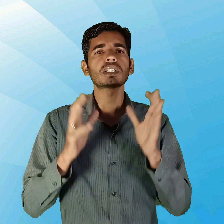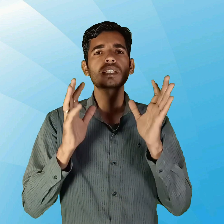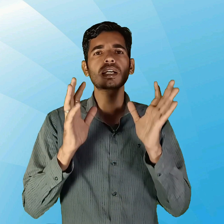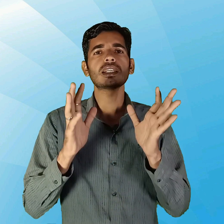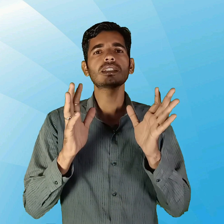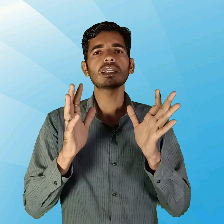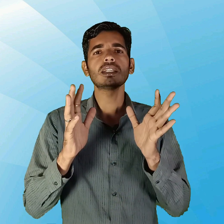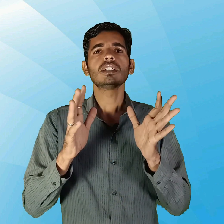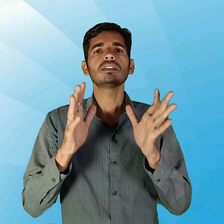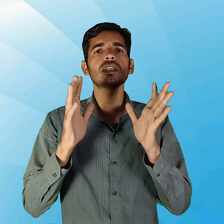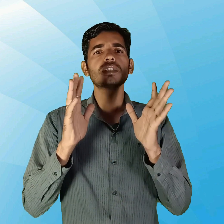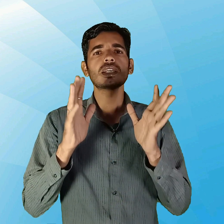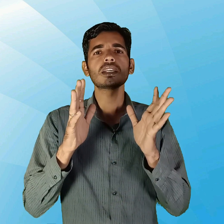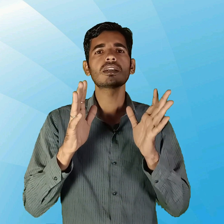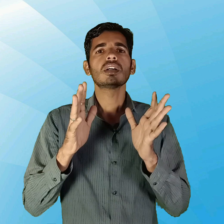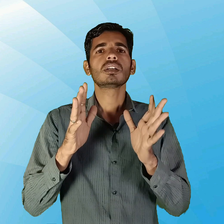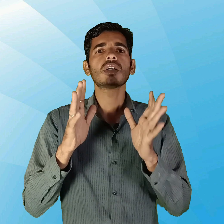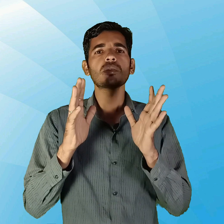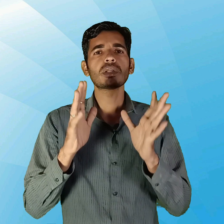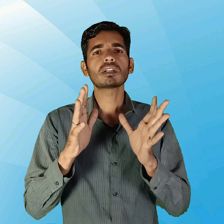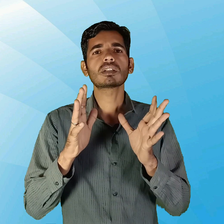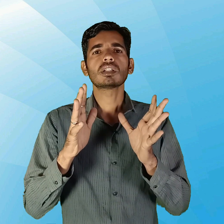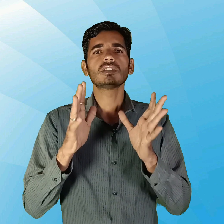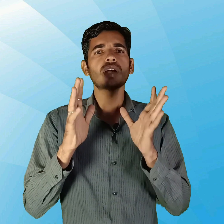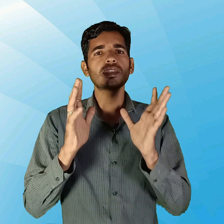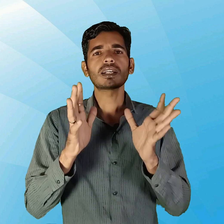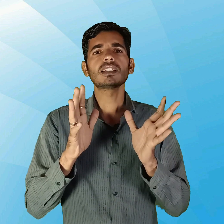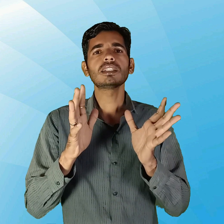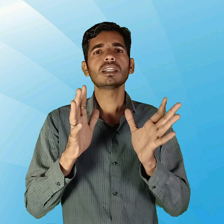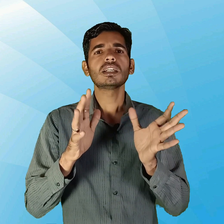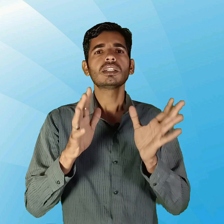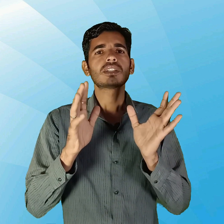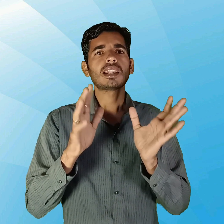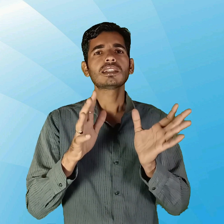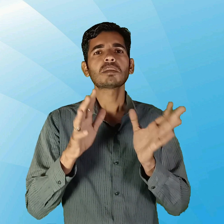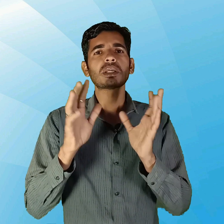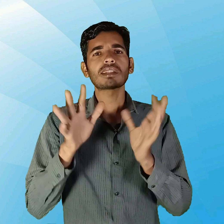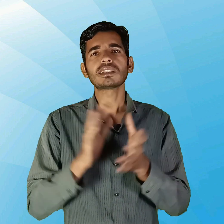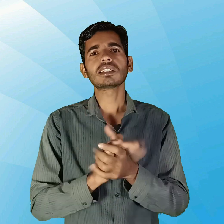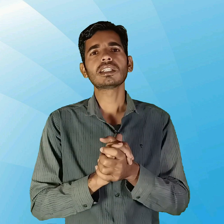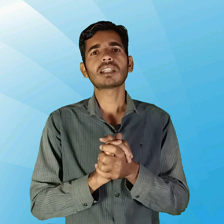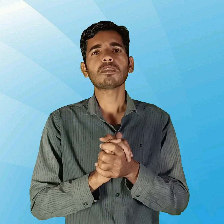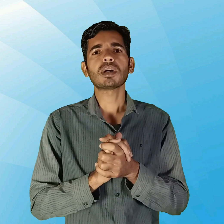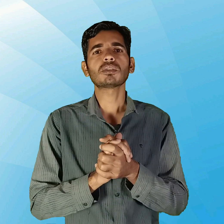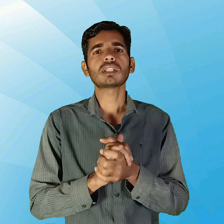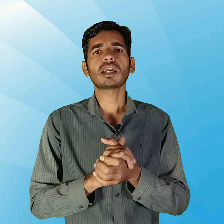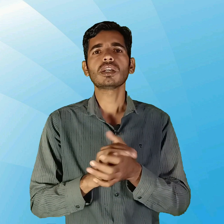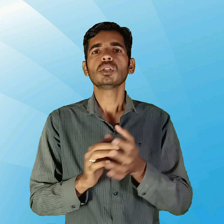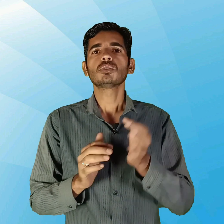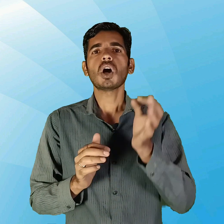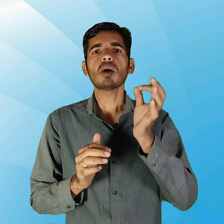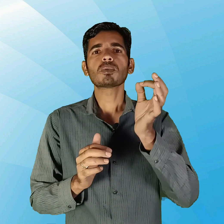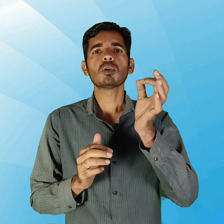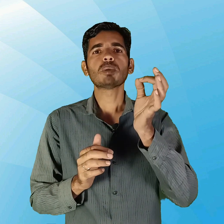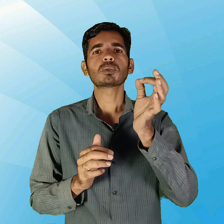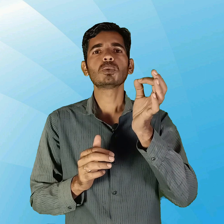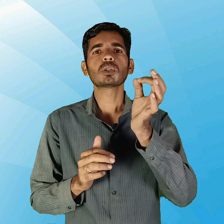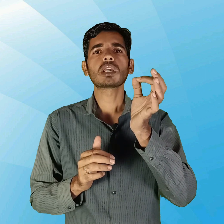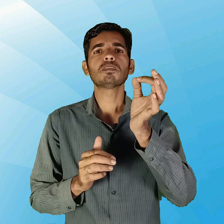चर्चा कर लेते हैं जैसे ही गर्मिक जादा गिरती है 40-45 डिग्री तापमार होता है तो आपको पसुओं के